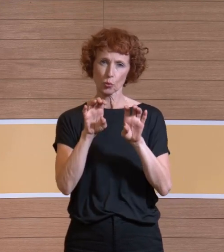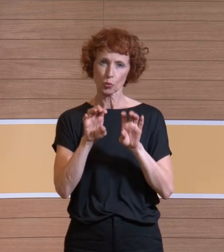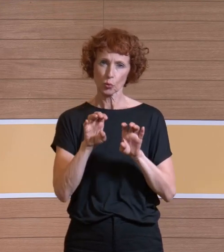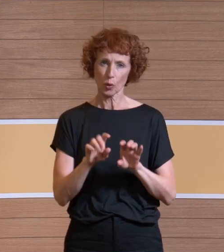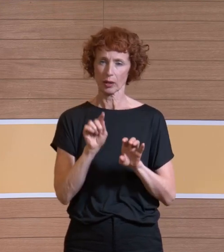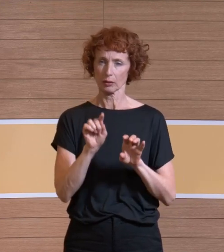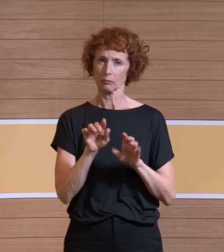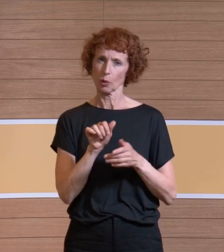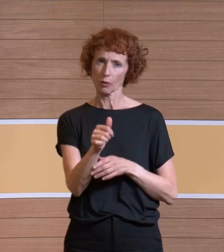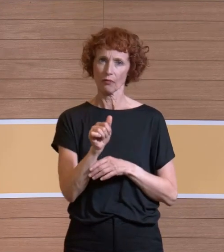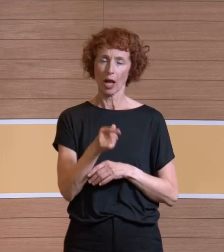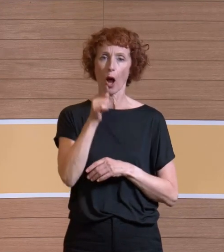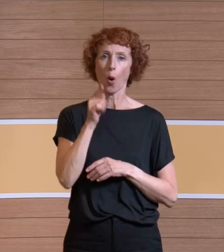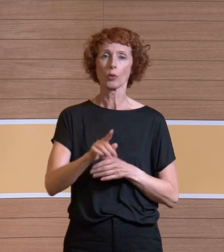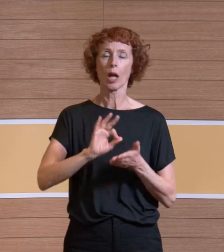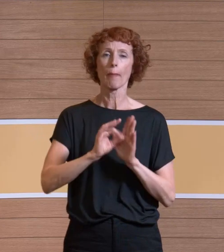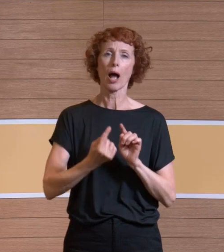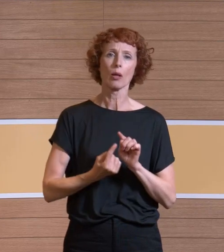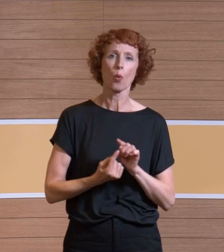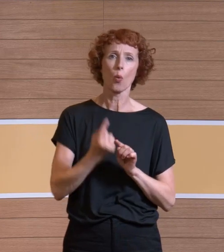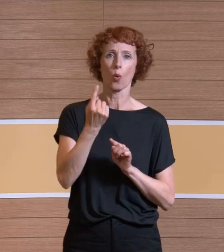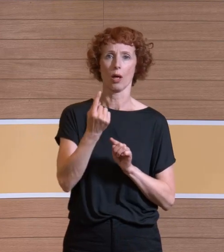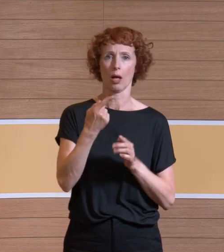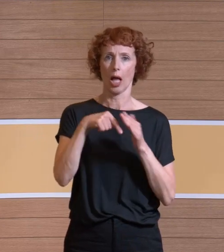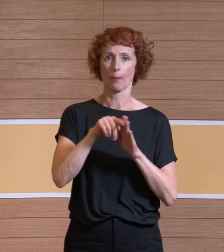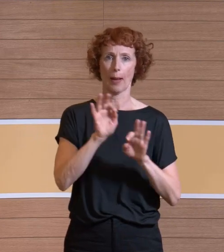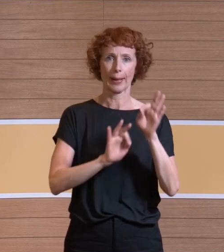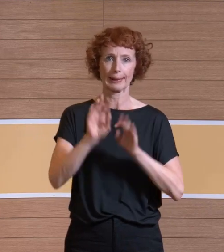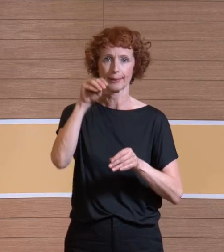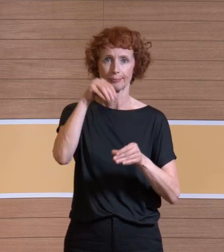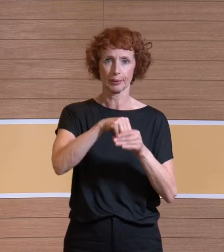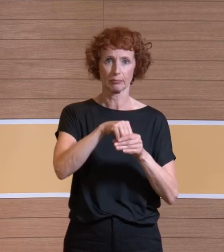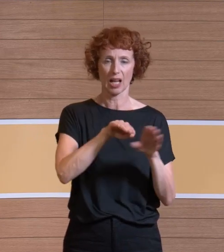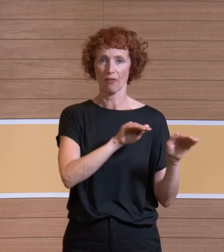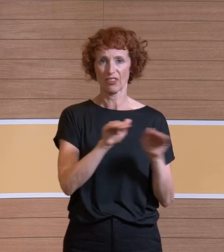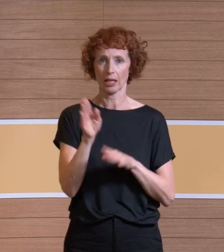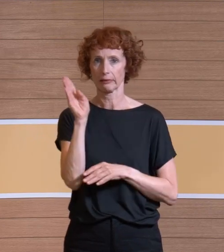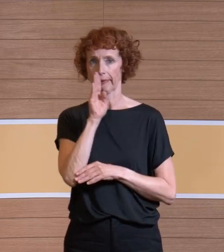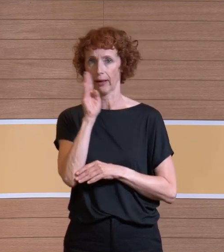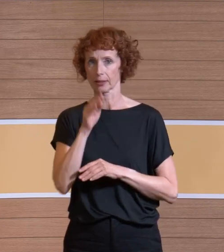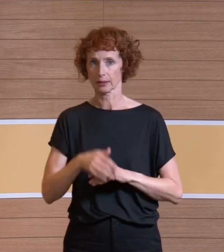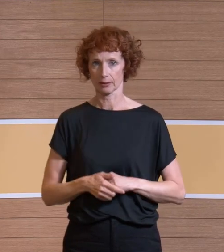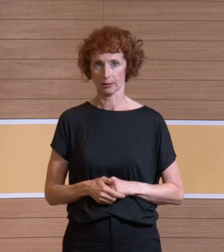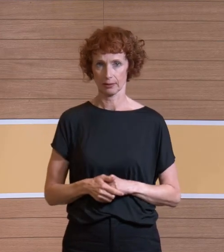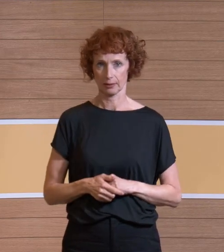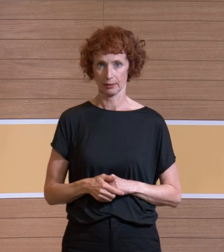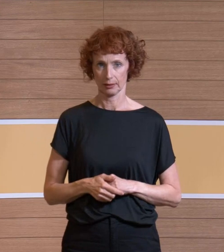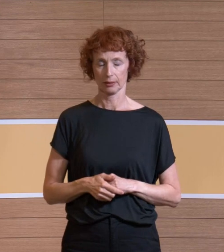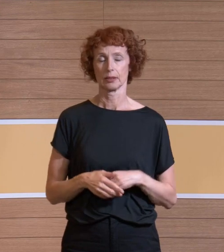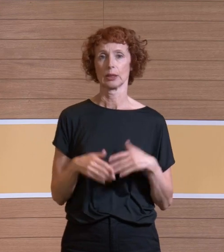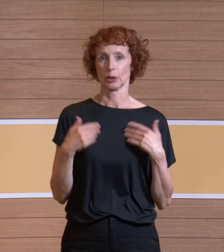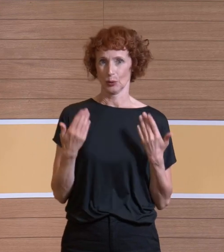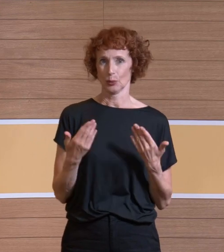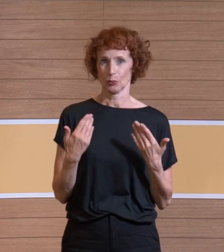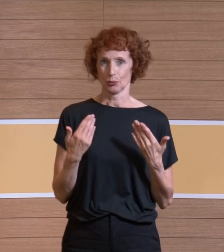ungefähr hundertmal häufiger in den Partikeln zu finden sind im Verhältnis zu den Gasen. Das ist für das weitere